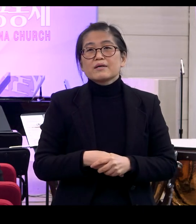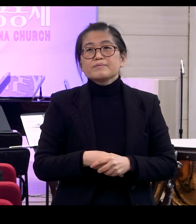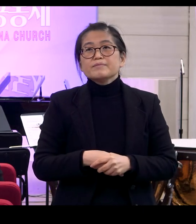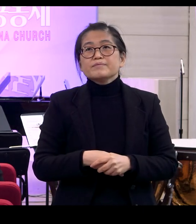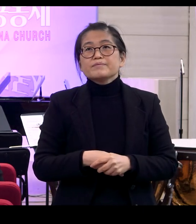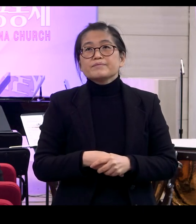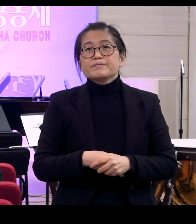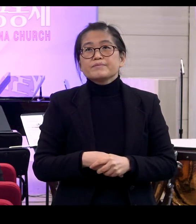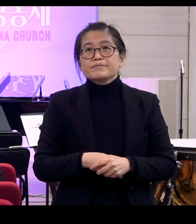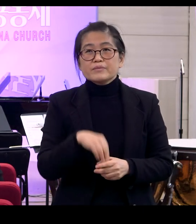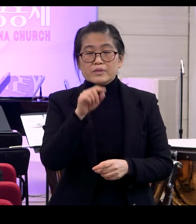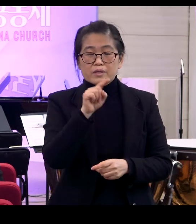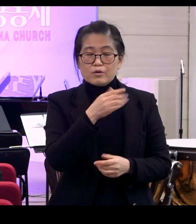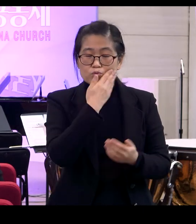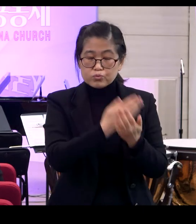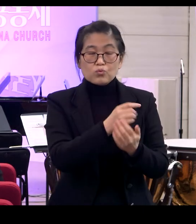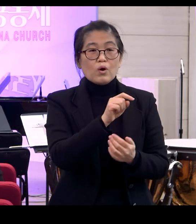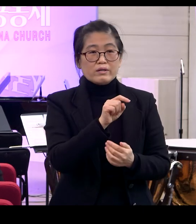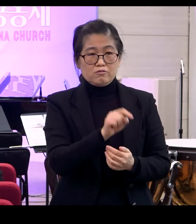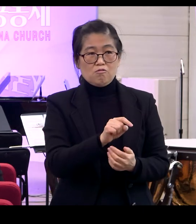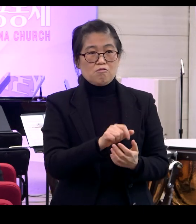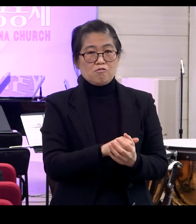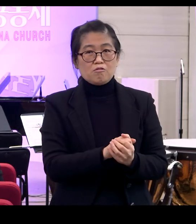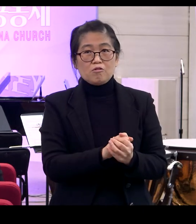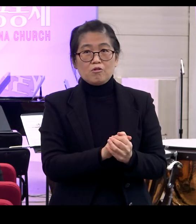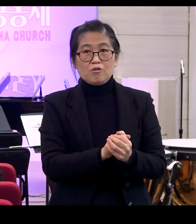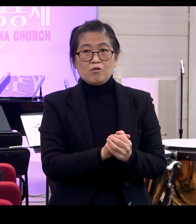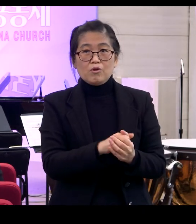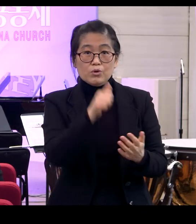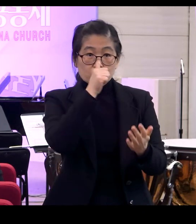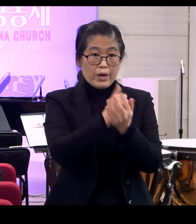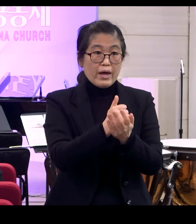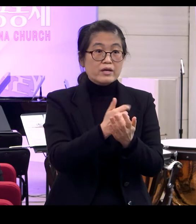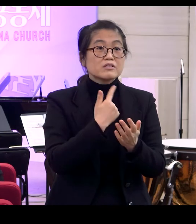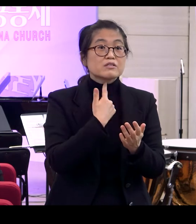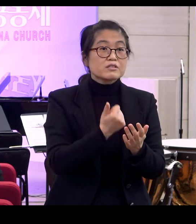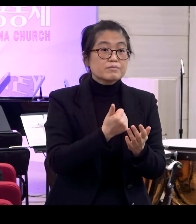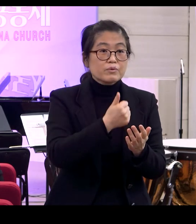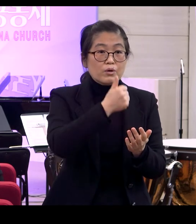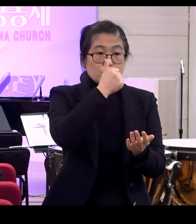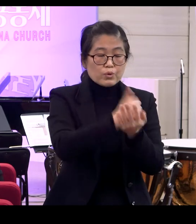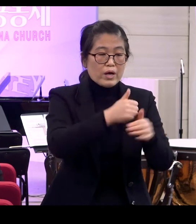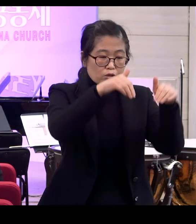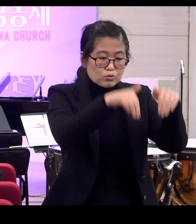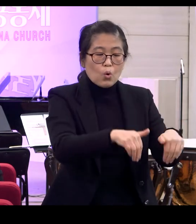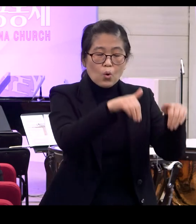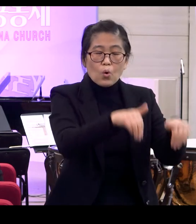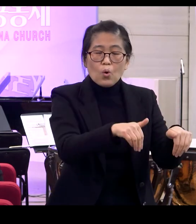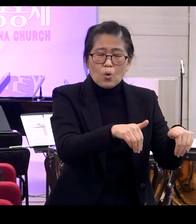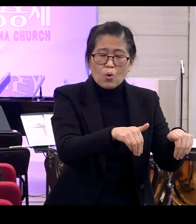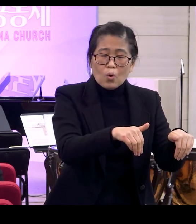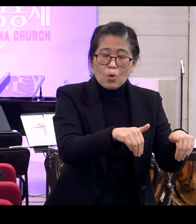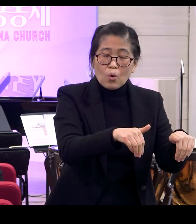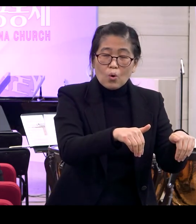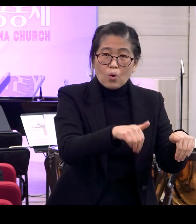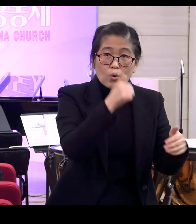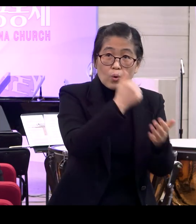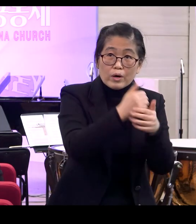이게 포인트예요 죄를 지으면요 무조건 죄의 종이 되는 겁니다 그리고 죄의 종이 되면